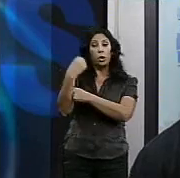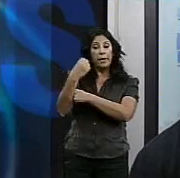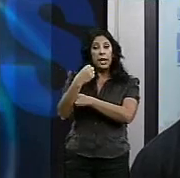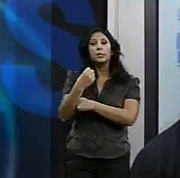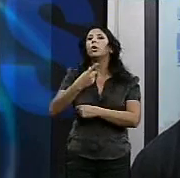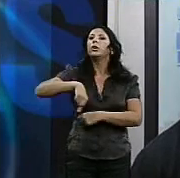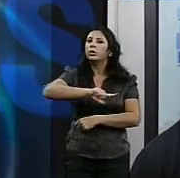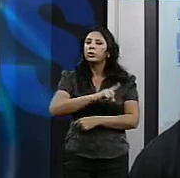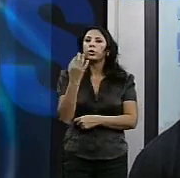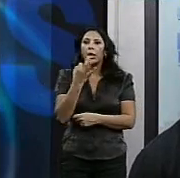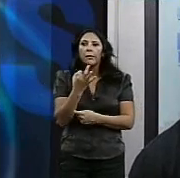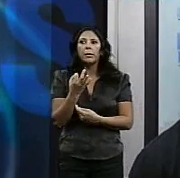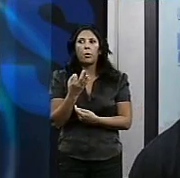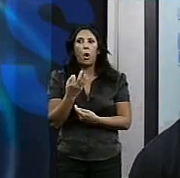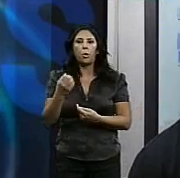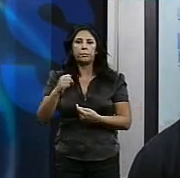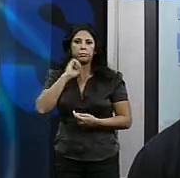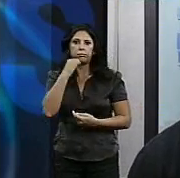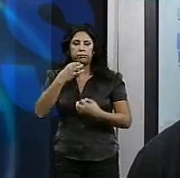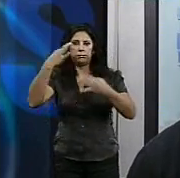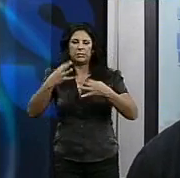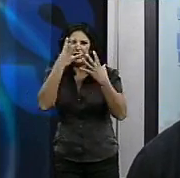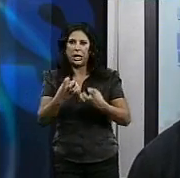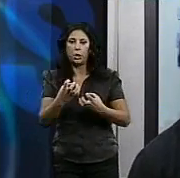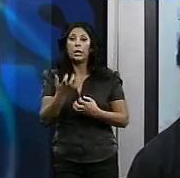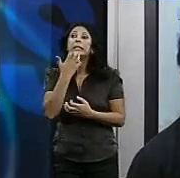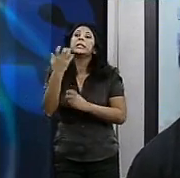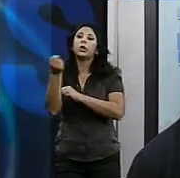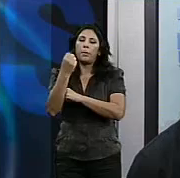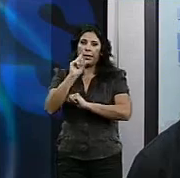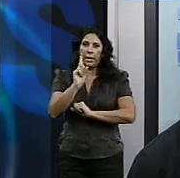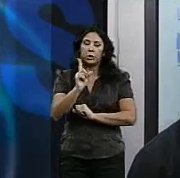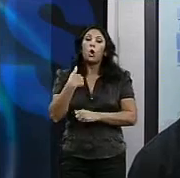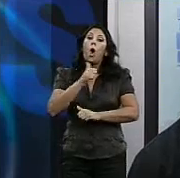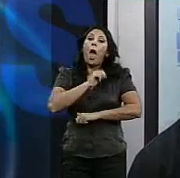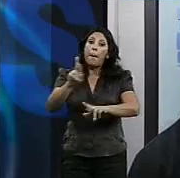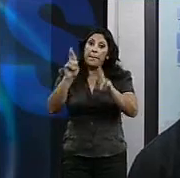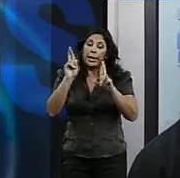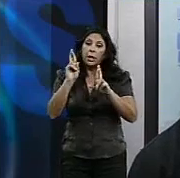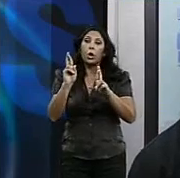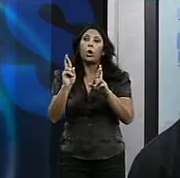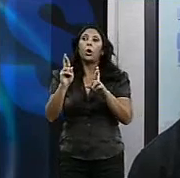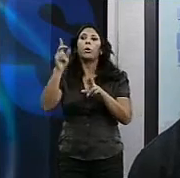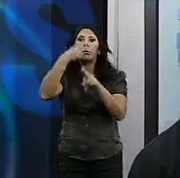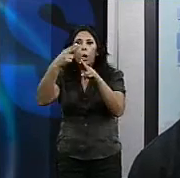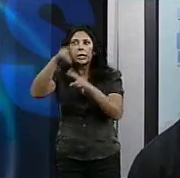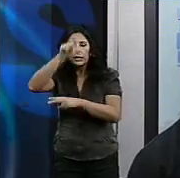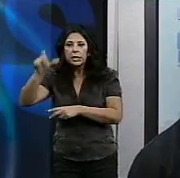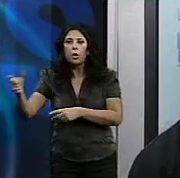medidas contundentes eso está más claro que el agua. Si no nos hacen caso esperemos que los políticos se les haya